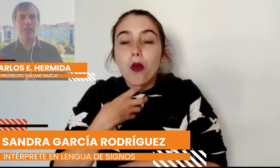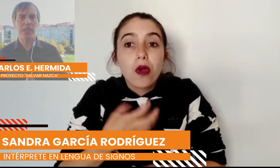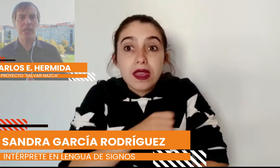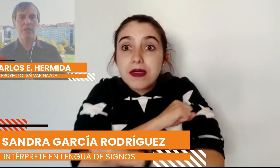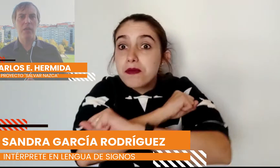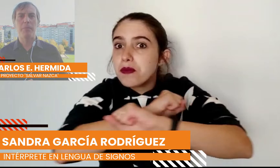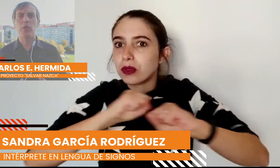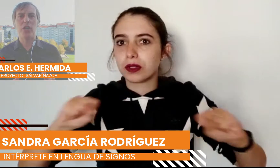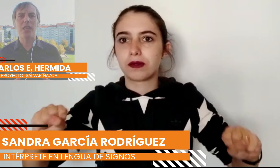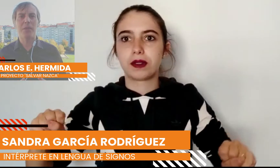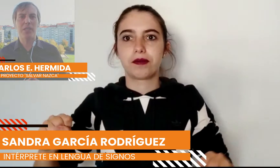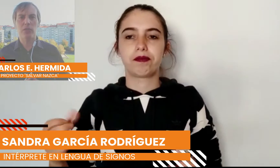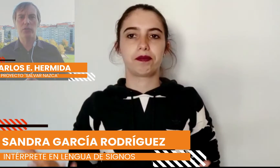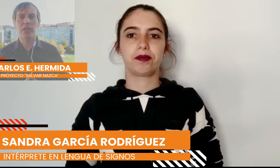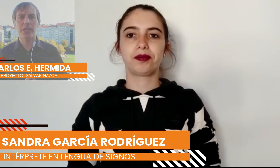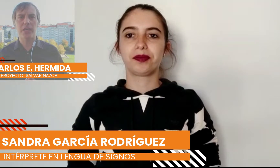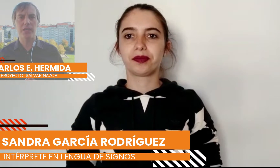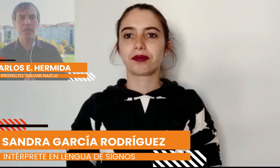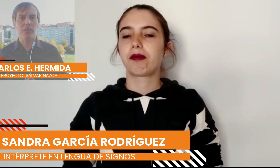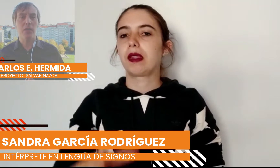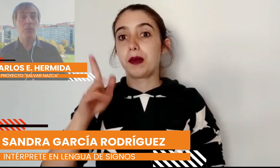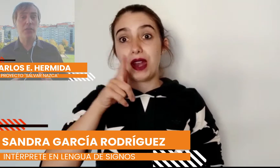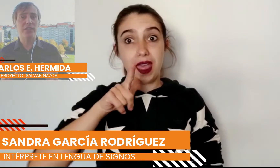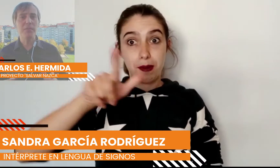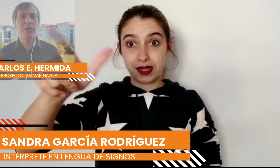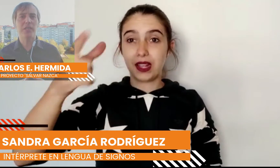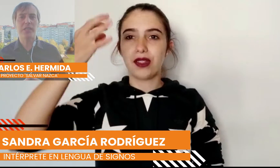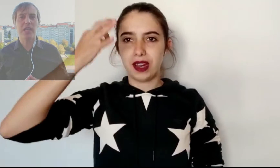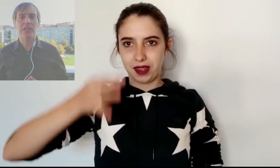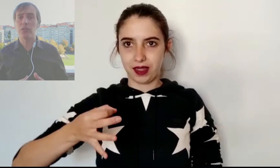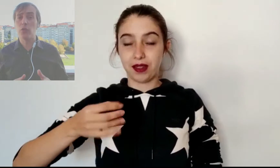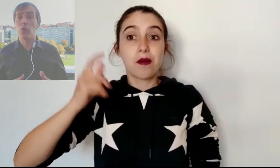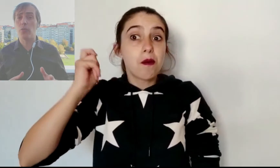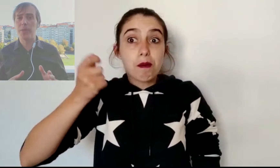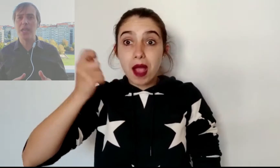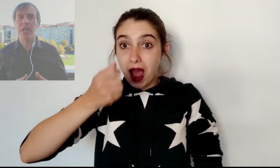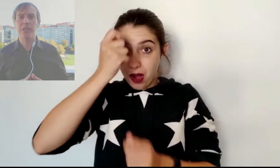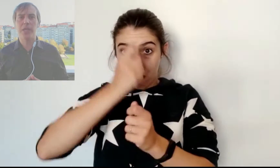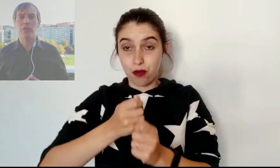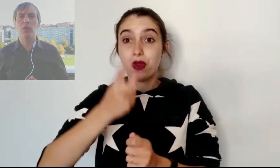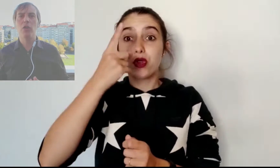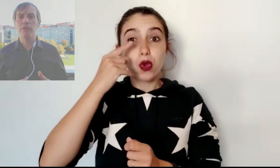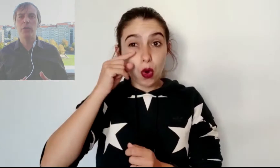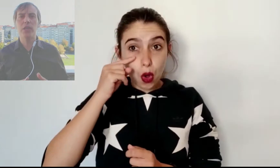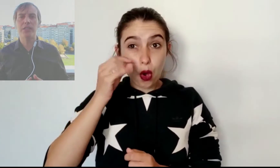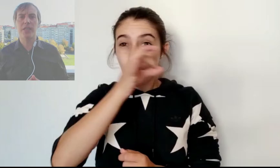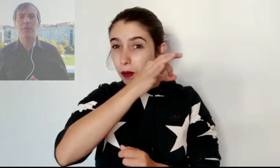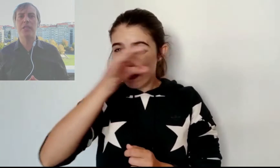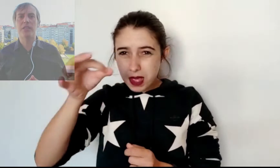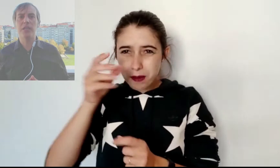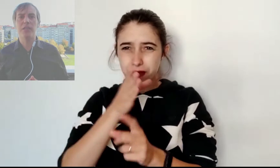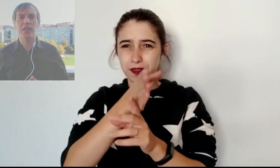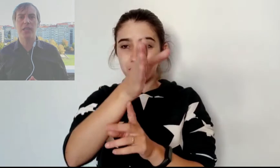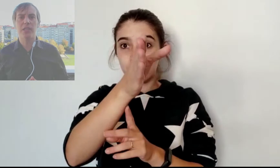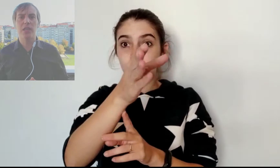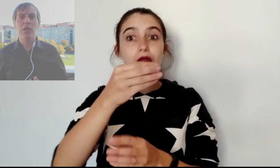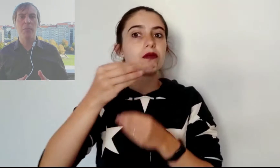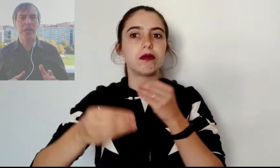materia, pero nada más lejos de la realidad, pues simples estacas y un ojo bien calibrado fueron las herramientas necesarias para